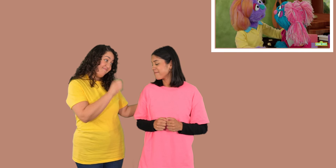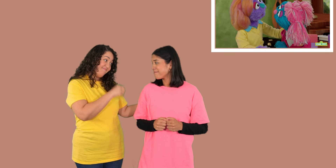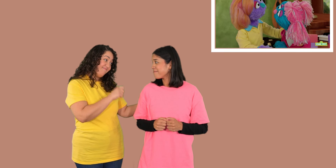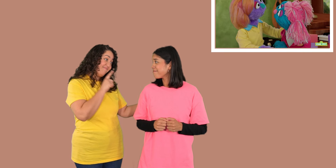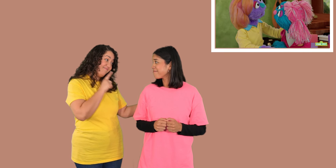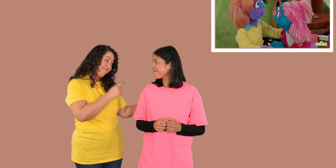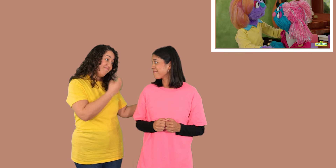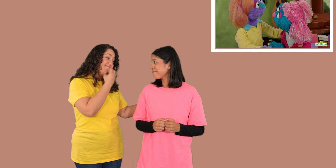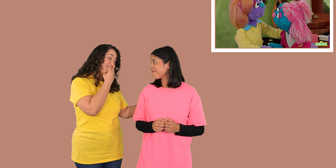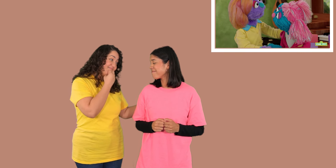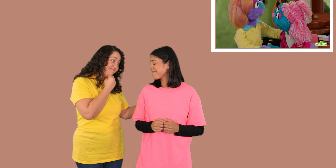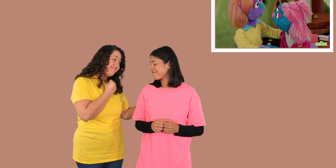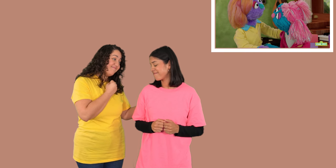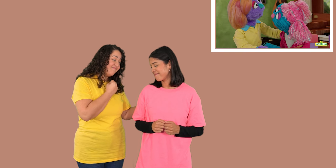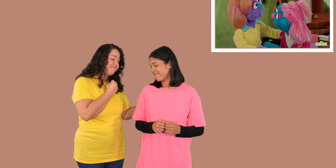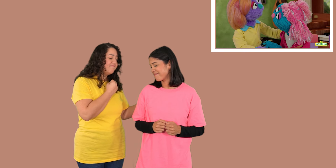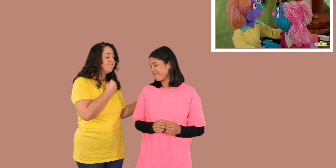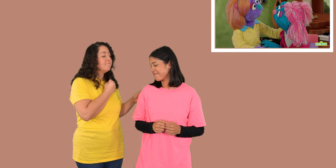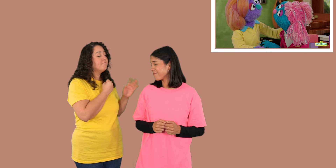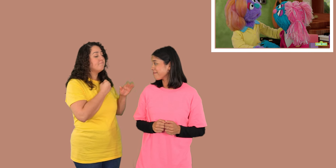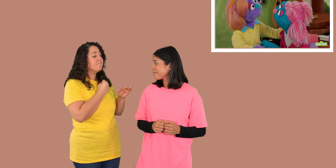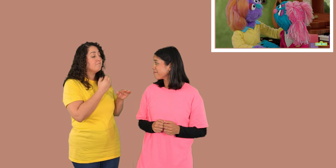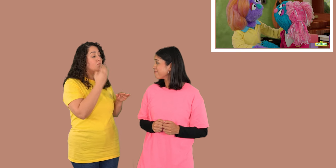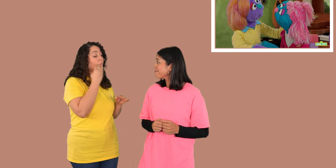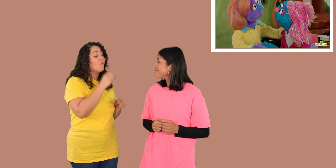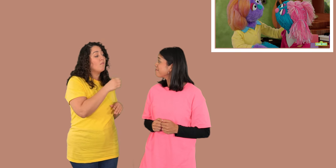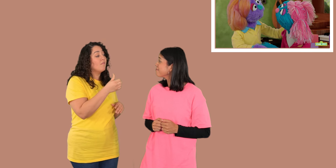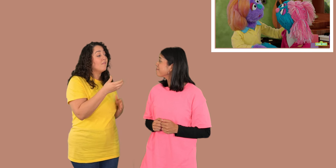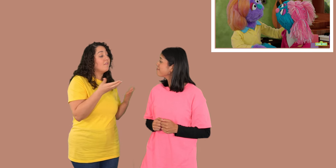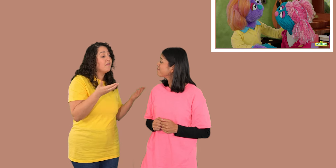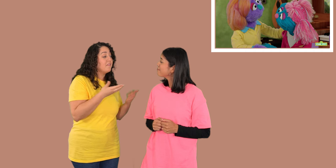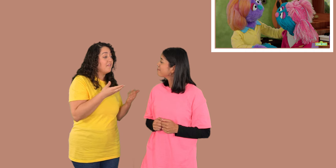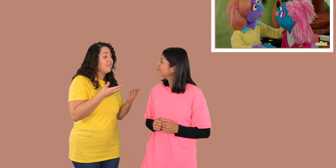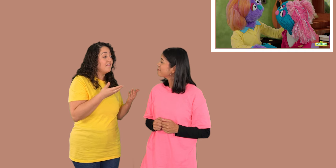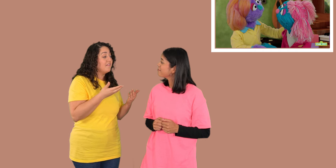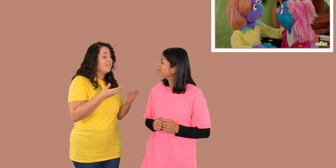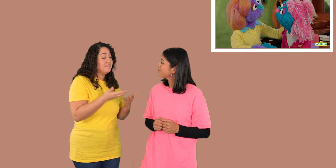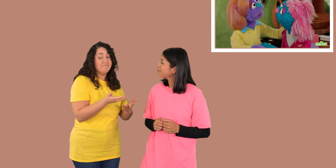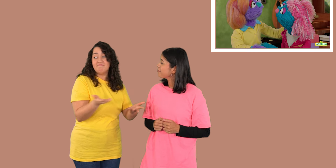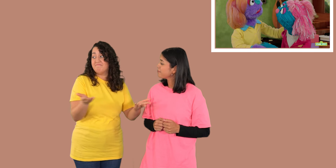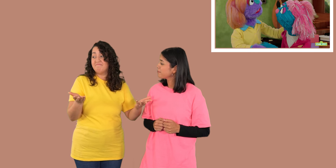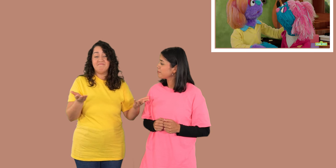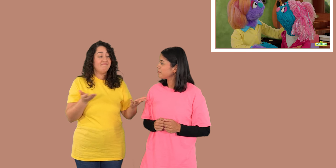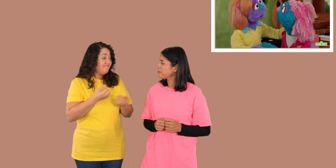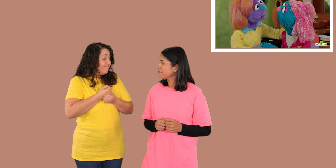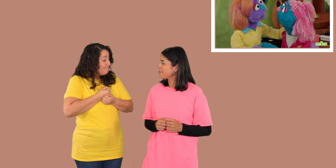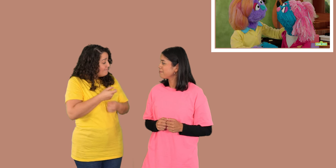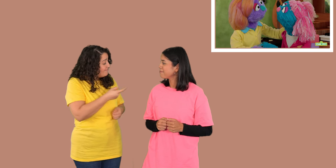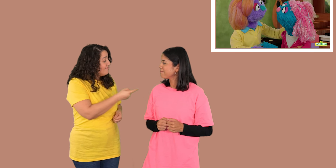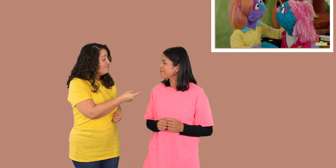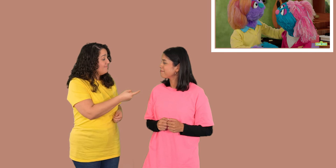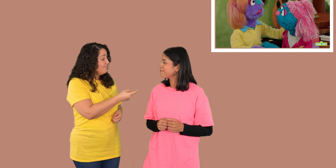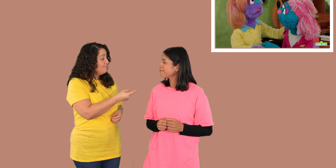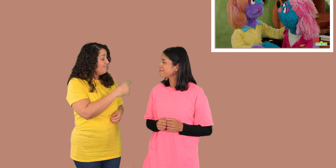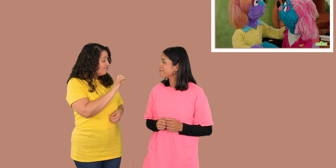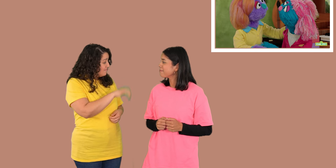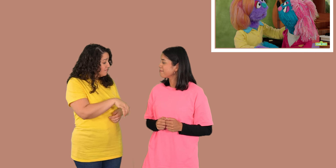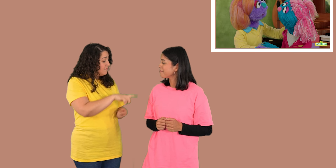Claro que sí, Jessy. ¿Y sabes qué más eres? No. Eres amada. Y eso